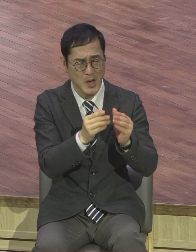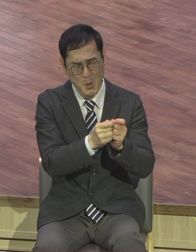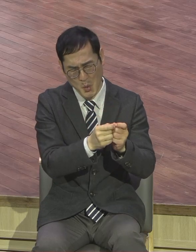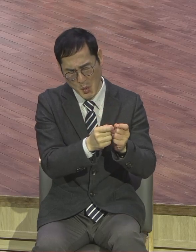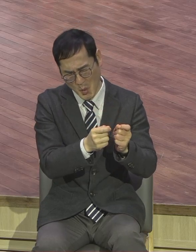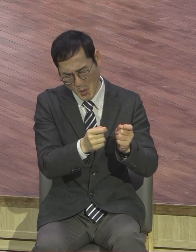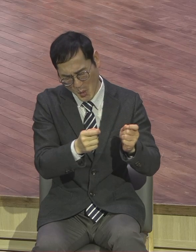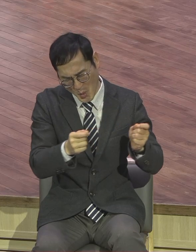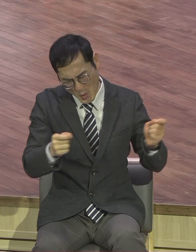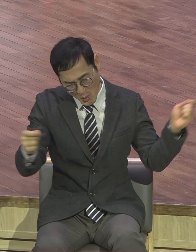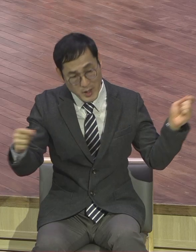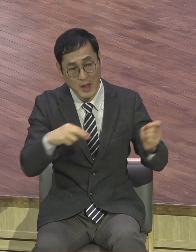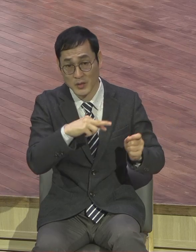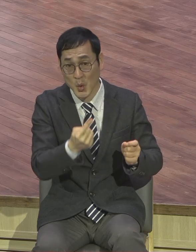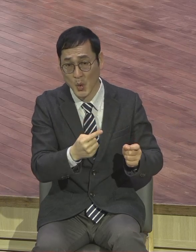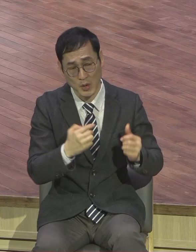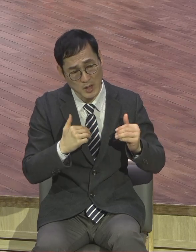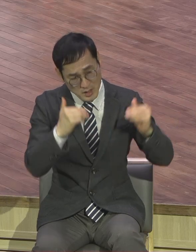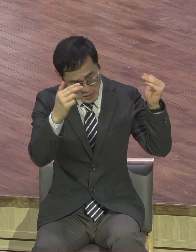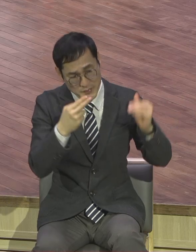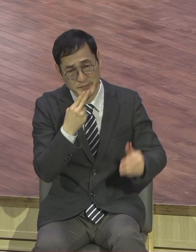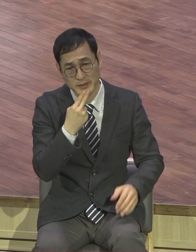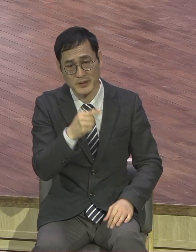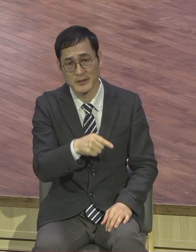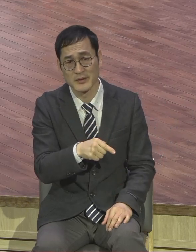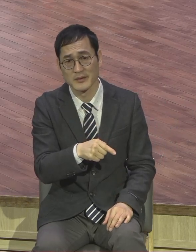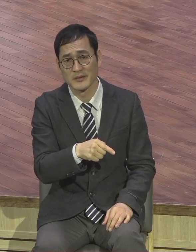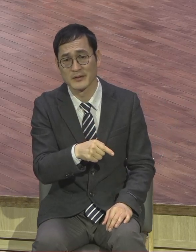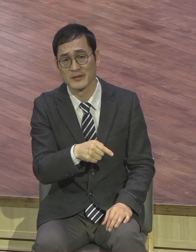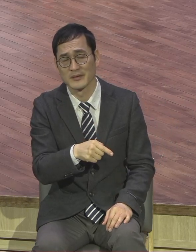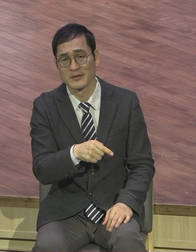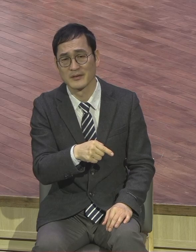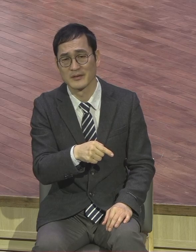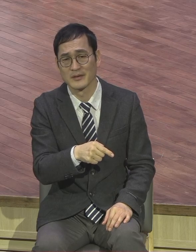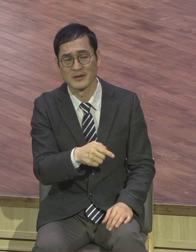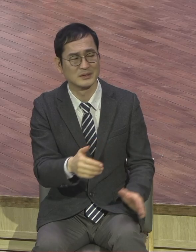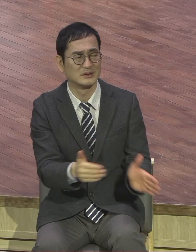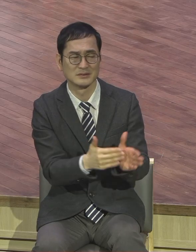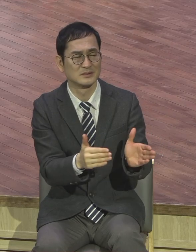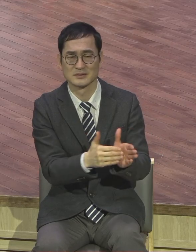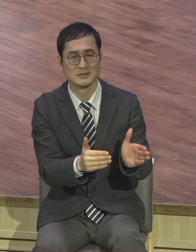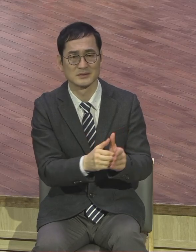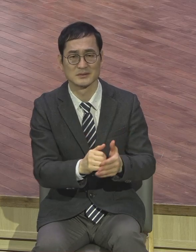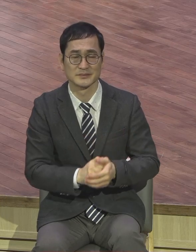교회 자라냐고요. 조그마 그 자리 쳐박여가지고 전시 세계로 나가야 되는데